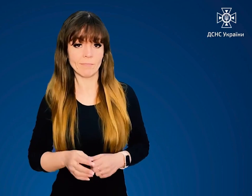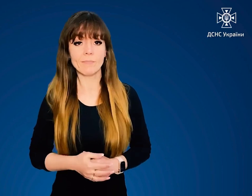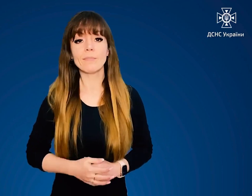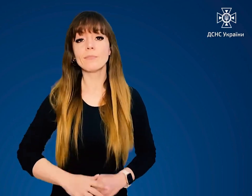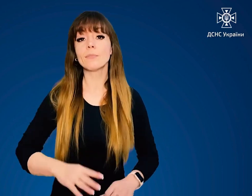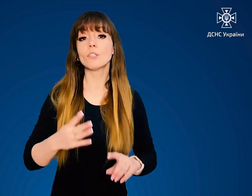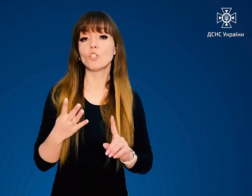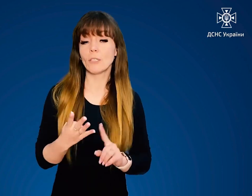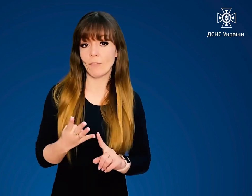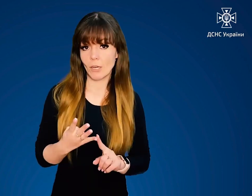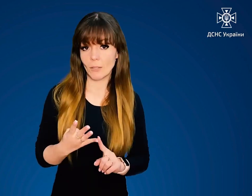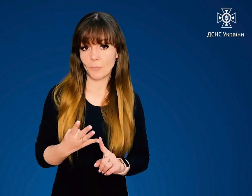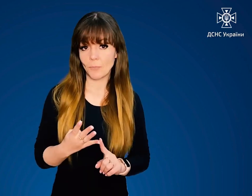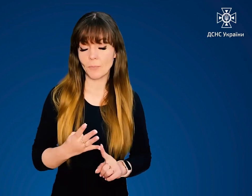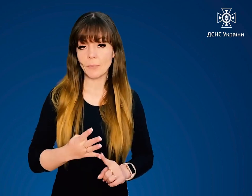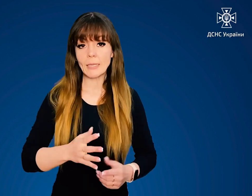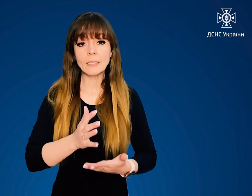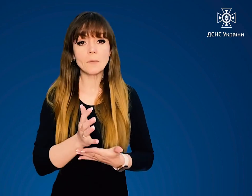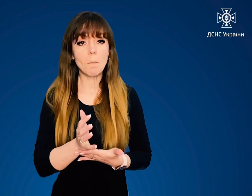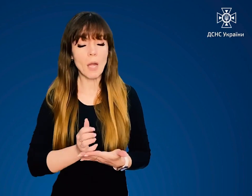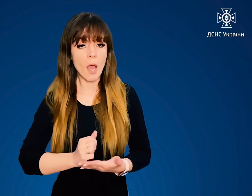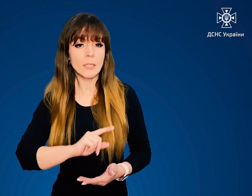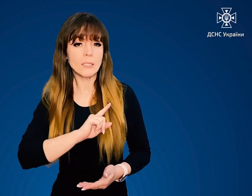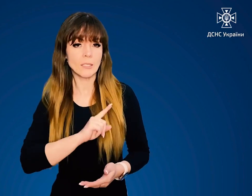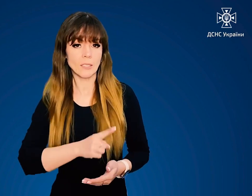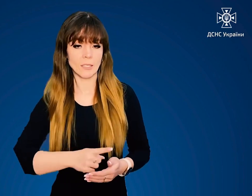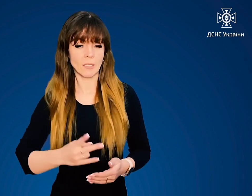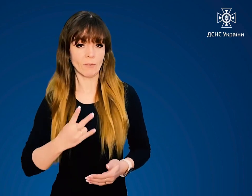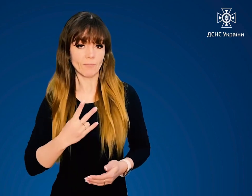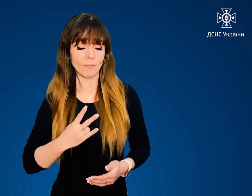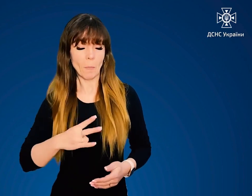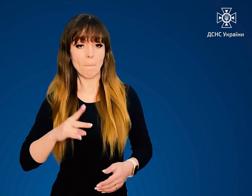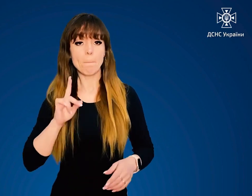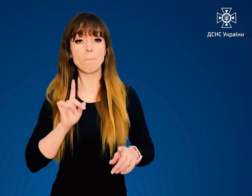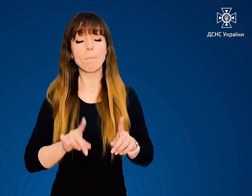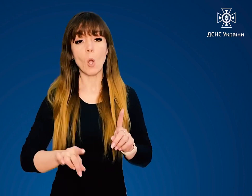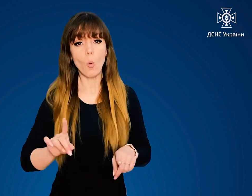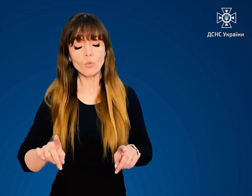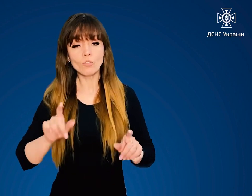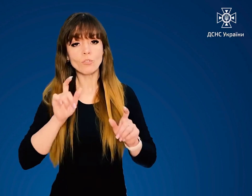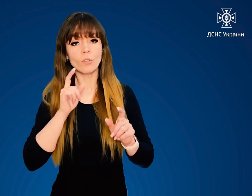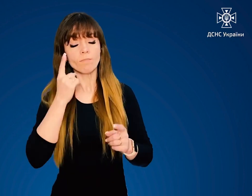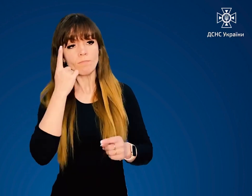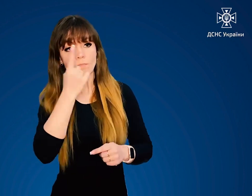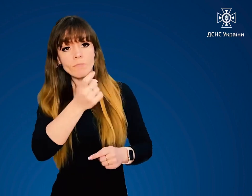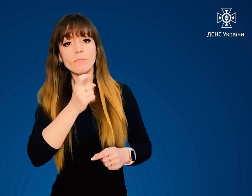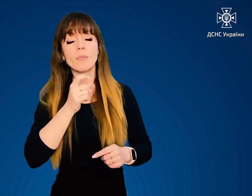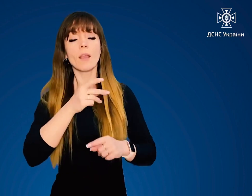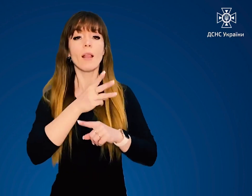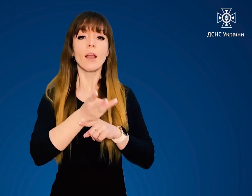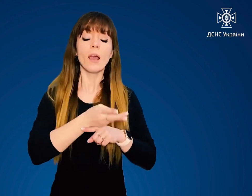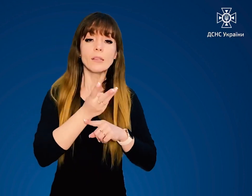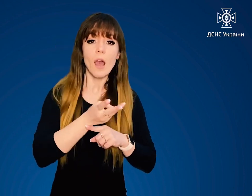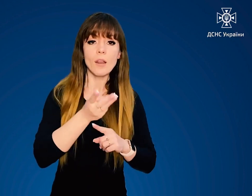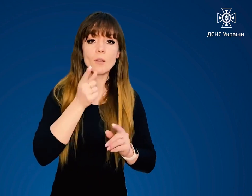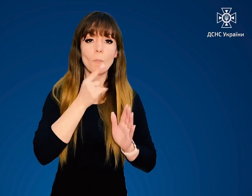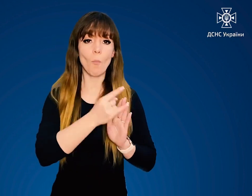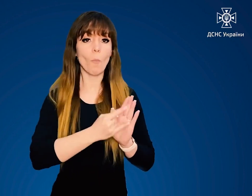Четверте. Зберігайте сили. Періодично подавайте сигнали ліхтариком від